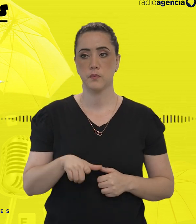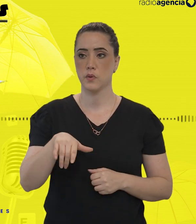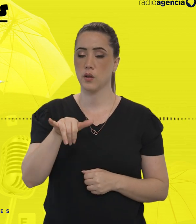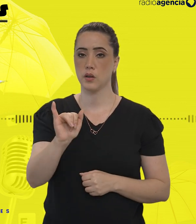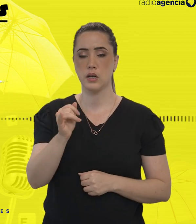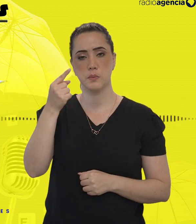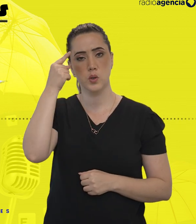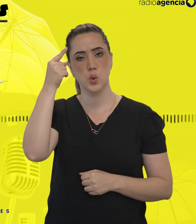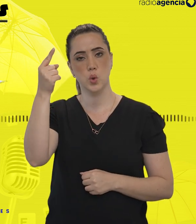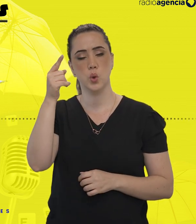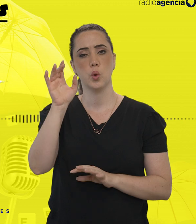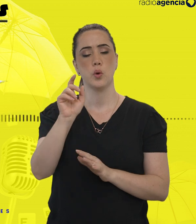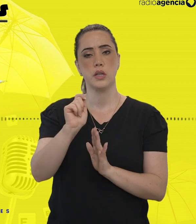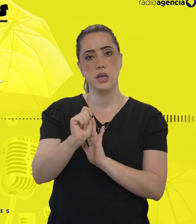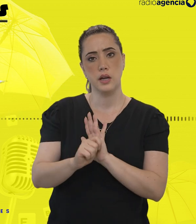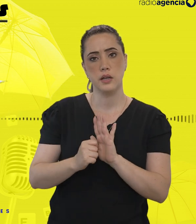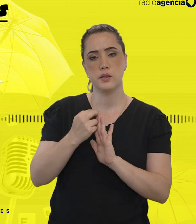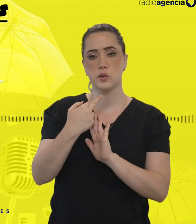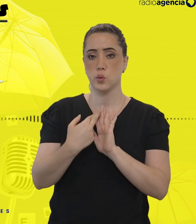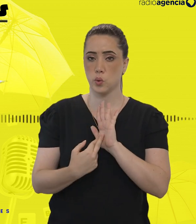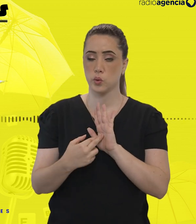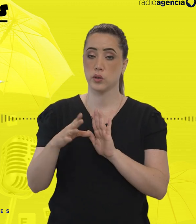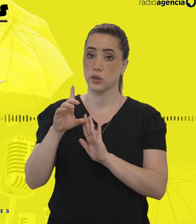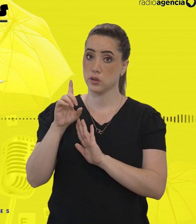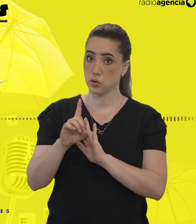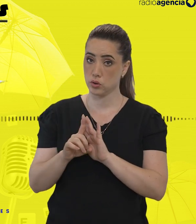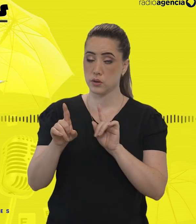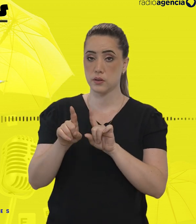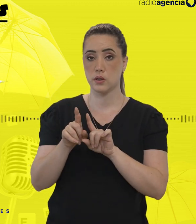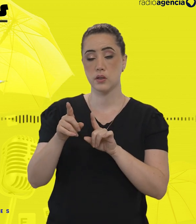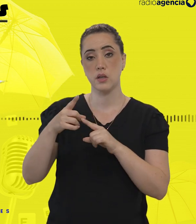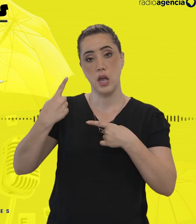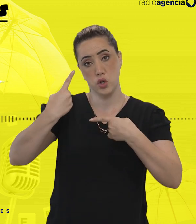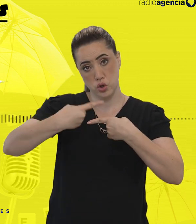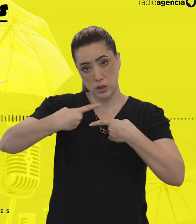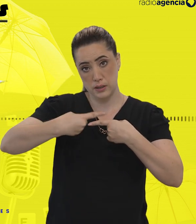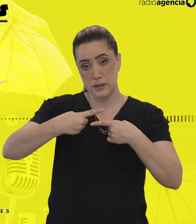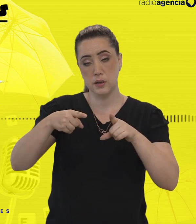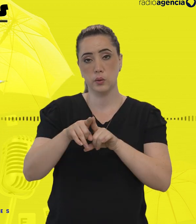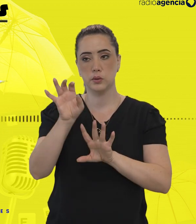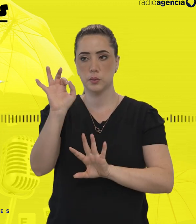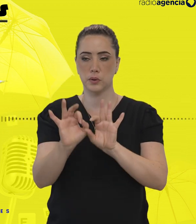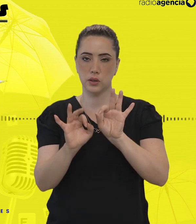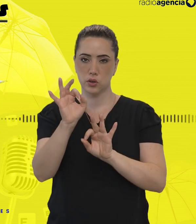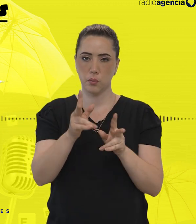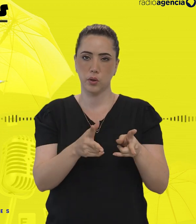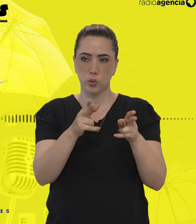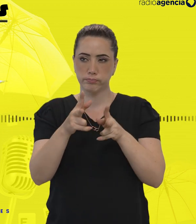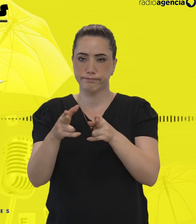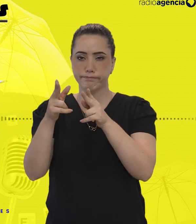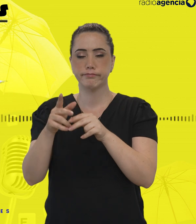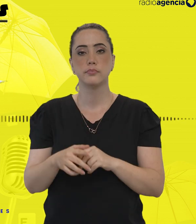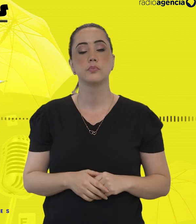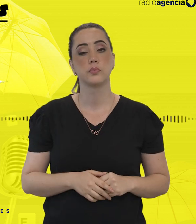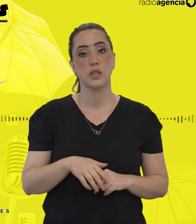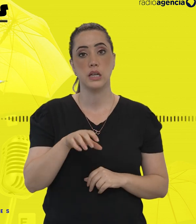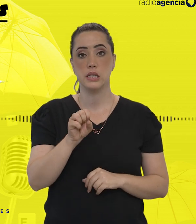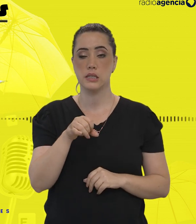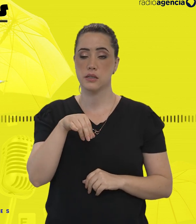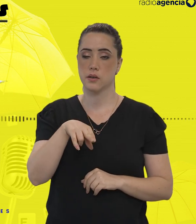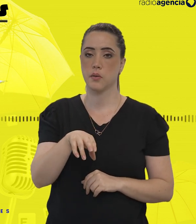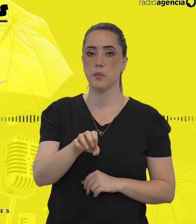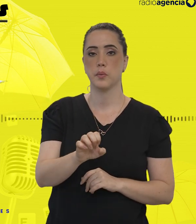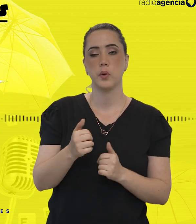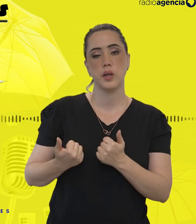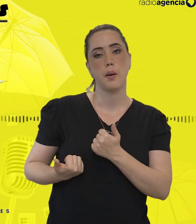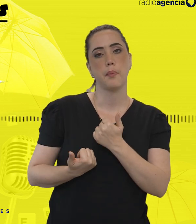idealizador do formato e assina o roteiro e direção. Ele também participa das entrevistas e montagem dos episódios. A Simone Magalhães atua no apoio